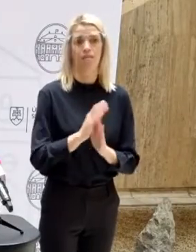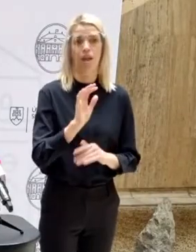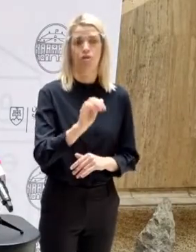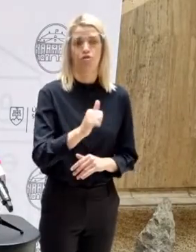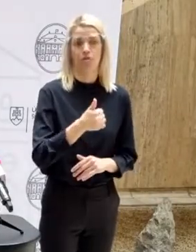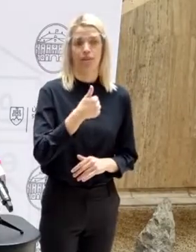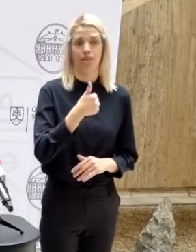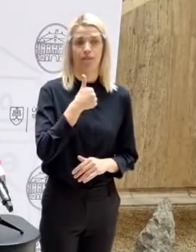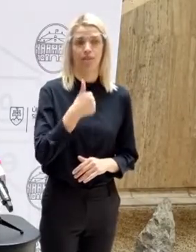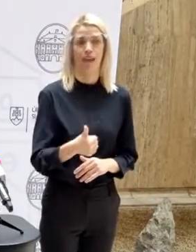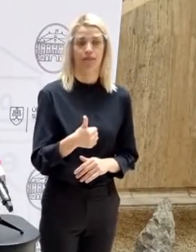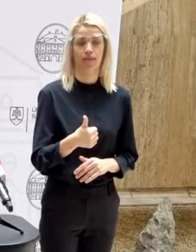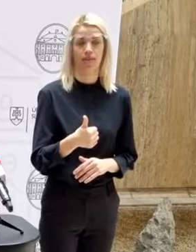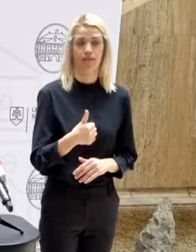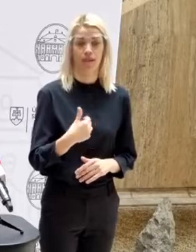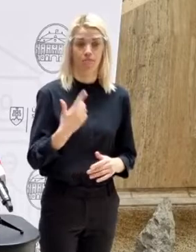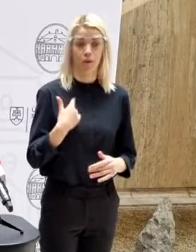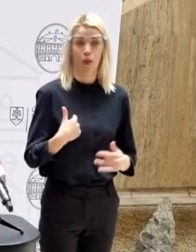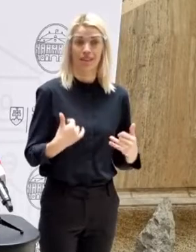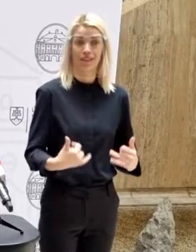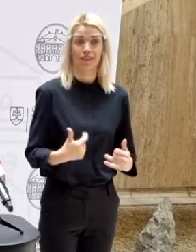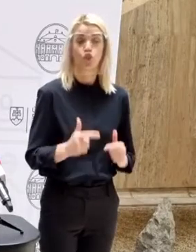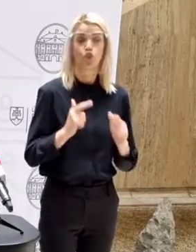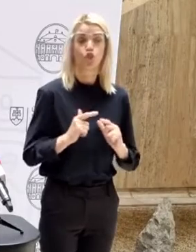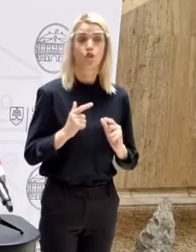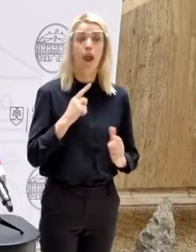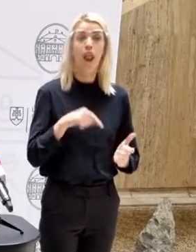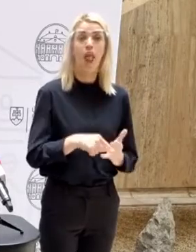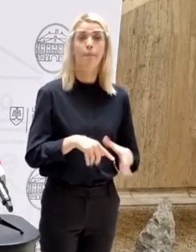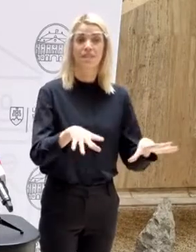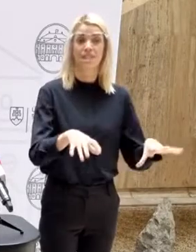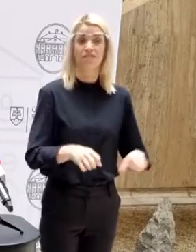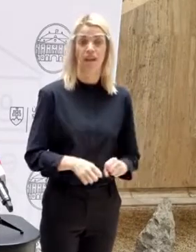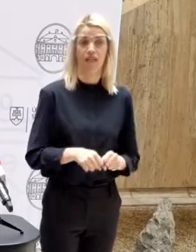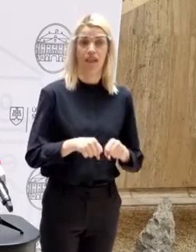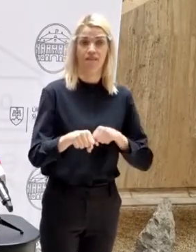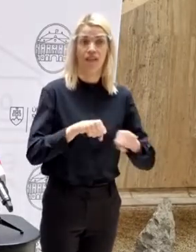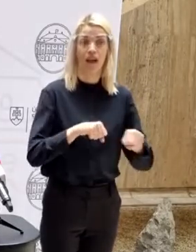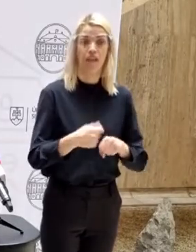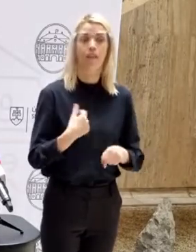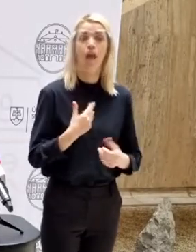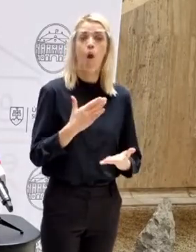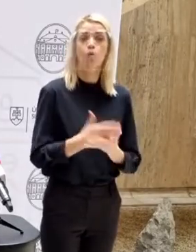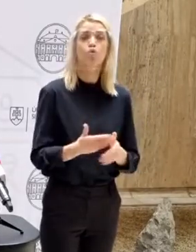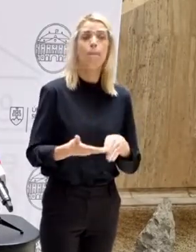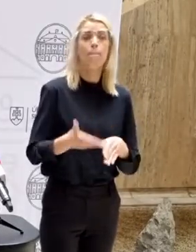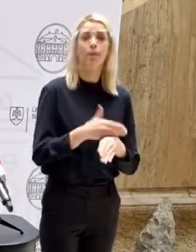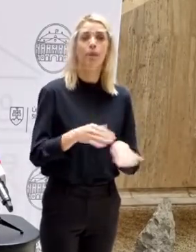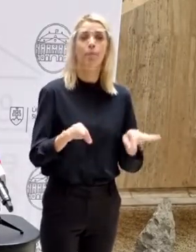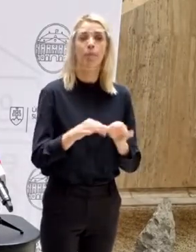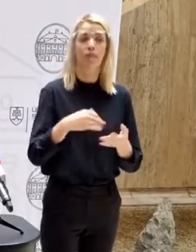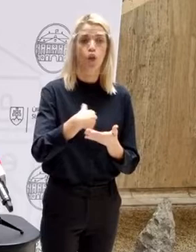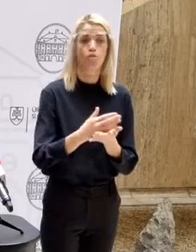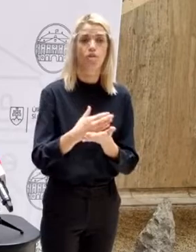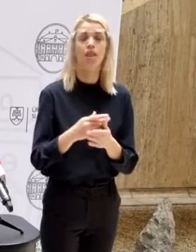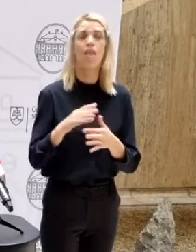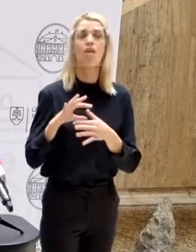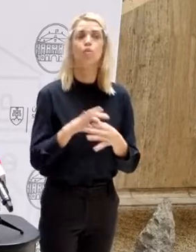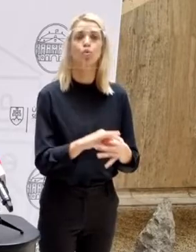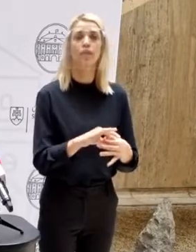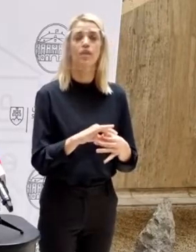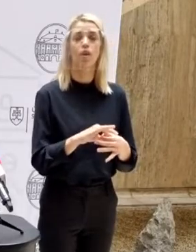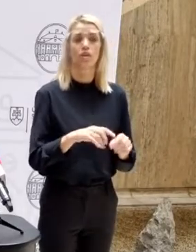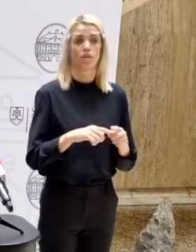jeden deň. My sme čakali do tohto okamžiku, kedy bude schválený vládou. Máme predpripravené jednotlivé rozdelenia, ktoré sa týkajú